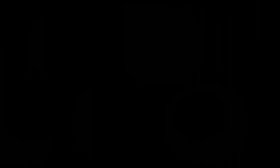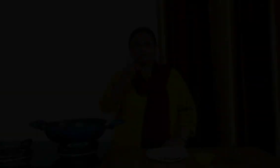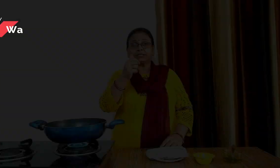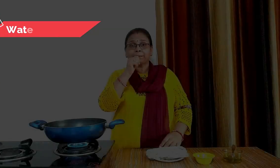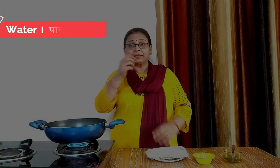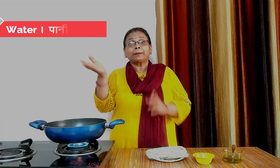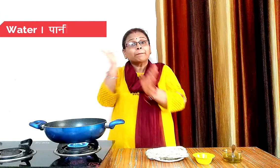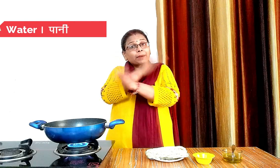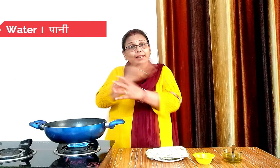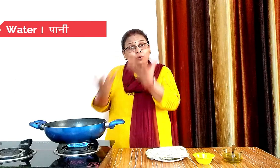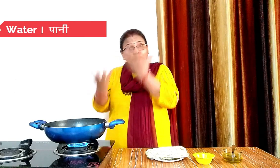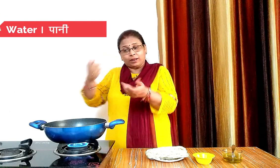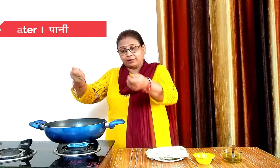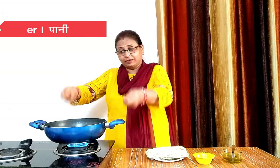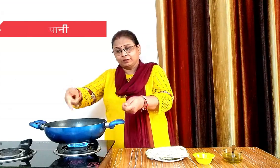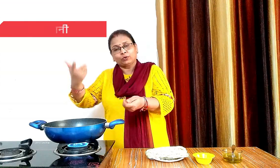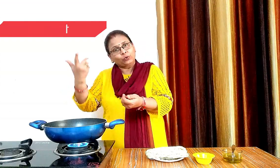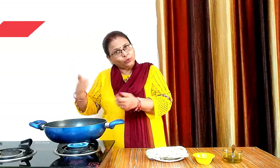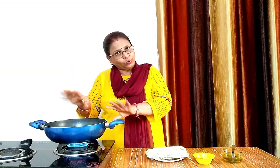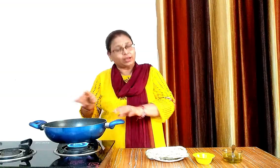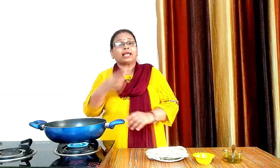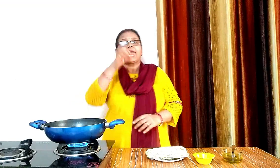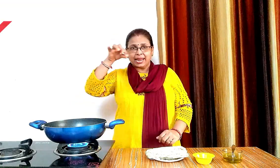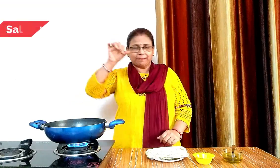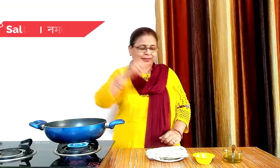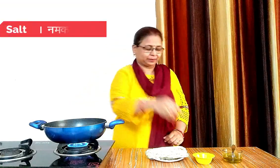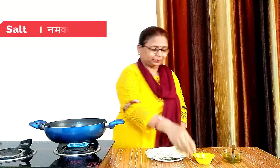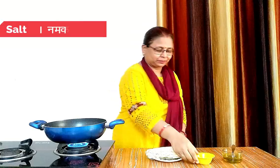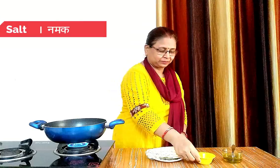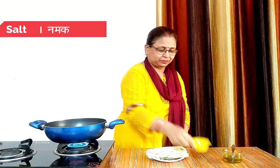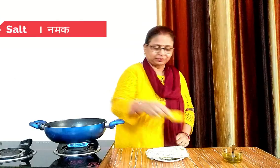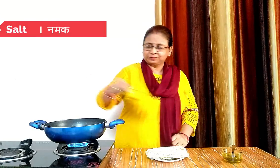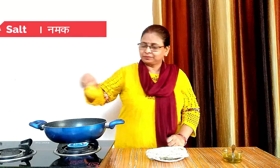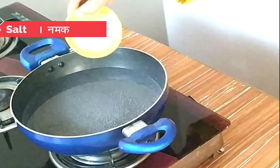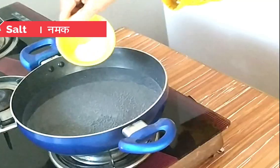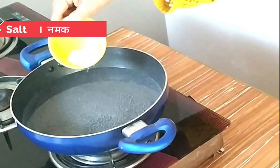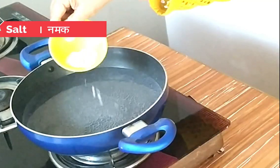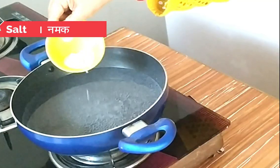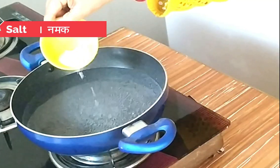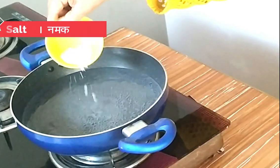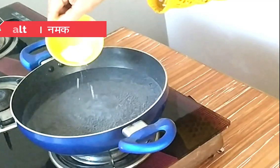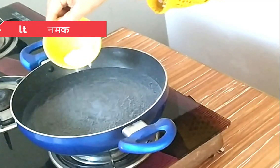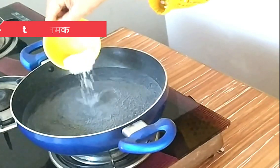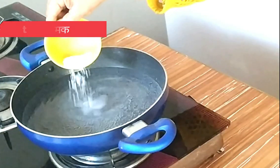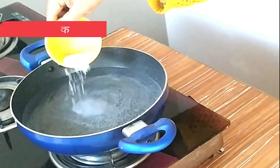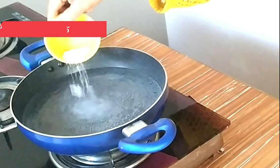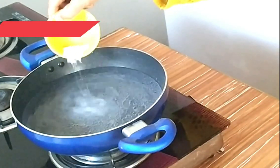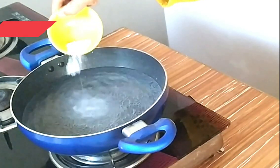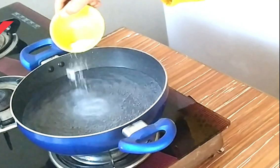नूडल्स बनाने के लिए सबसे पहले हम नूडल्स को बॉल कर लेंगे इस केली हमने पहले ही पानी को बॉल होने के लिए रख दिया था अब